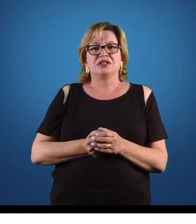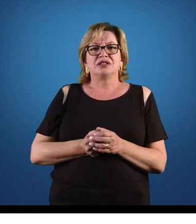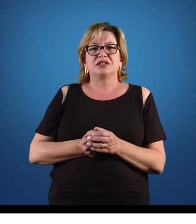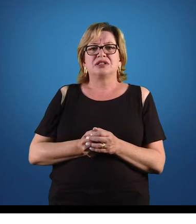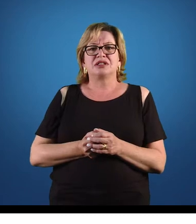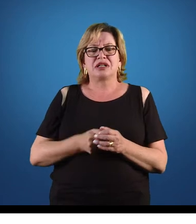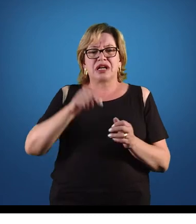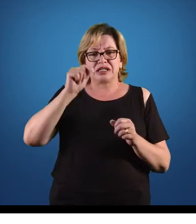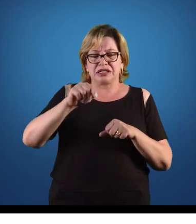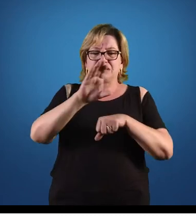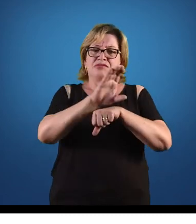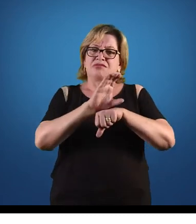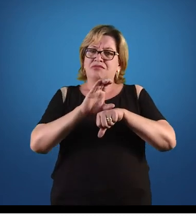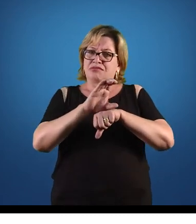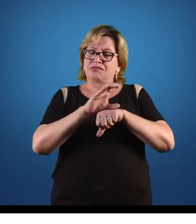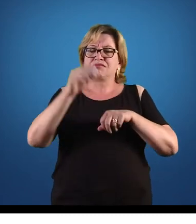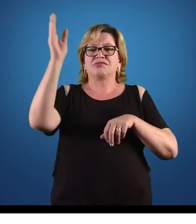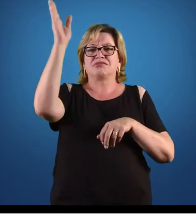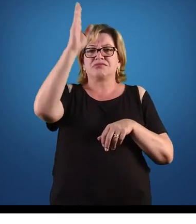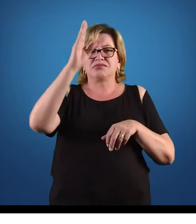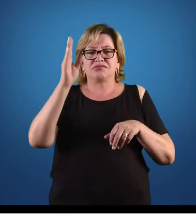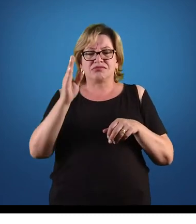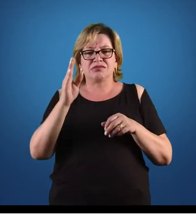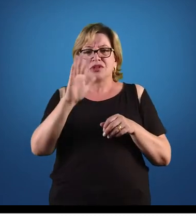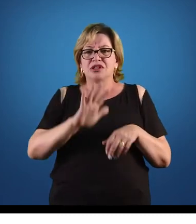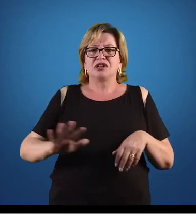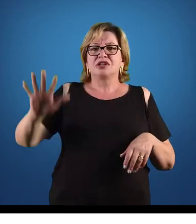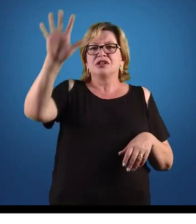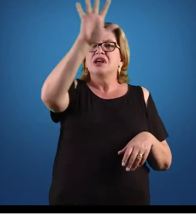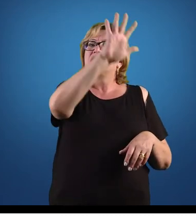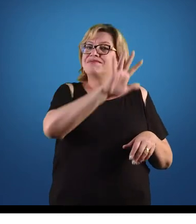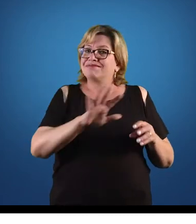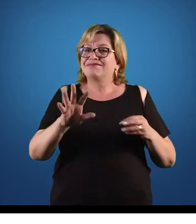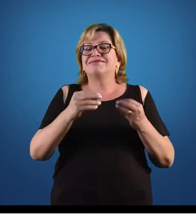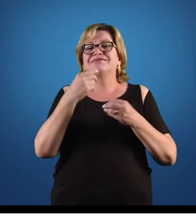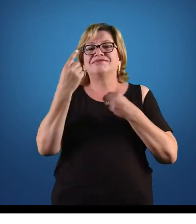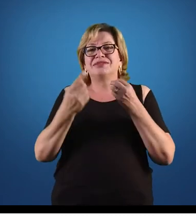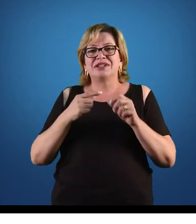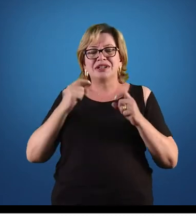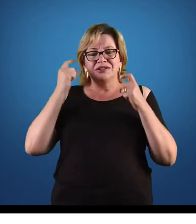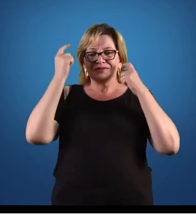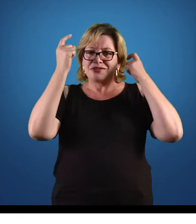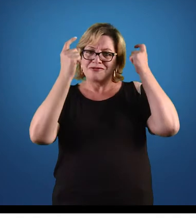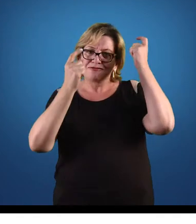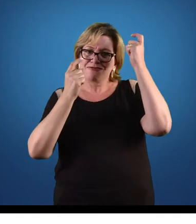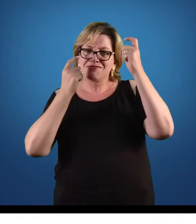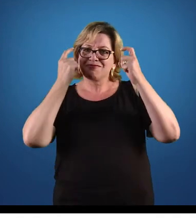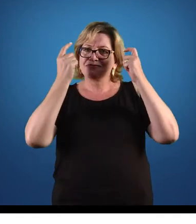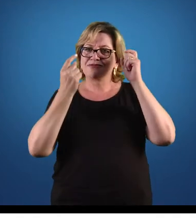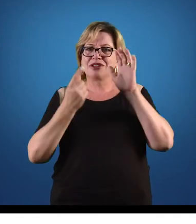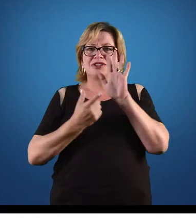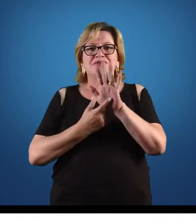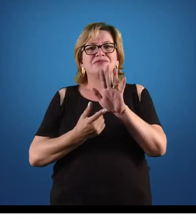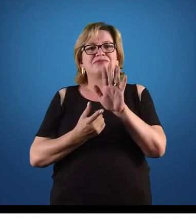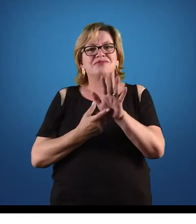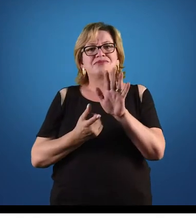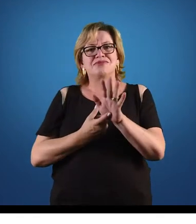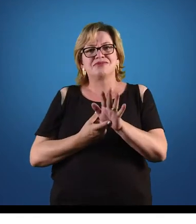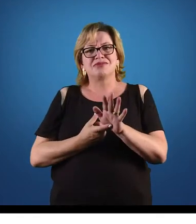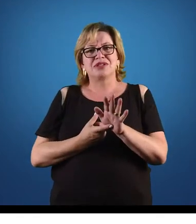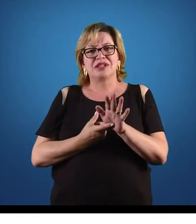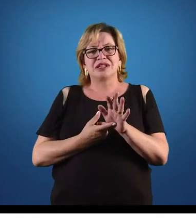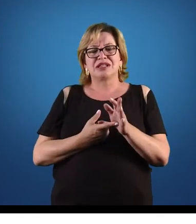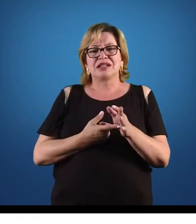A nossa Constituição, de maneira geral, se preocupou em demonstrar aí,